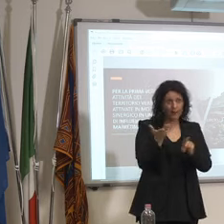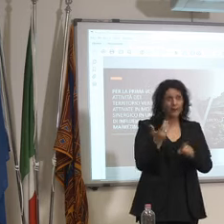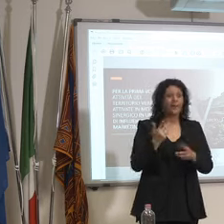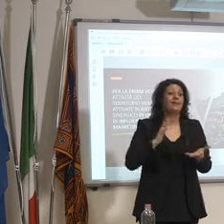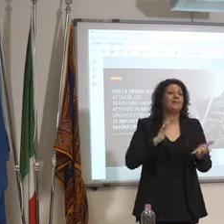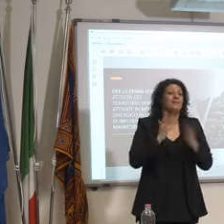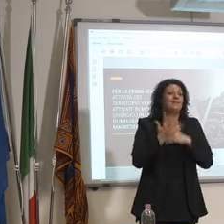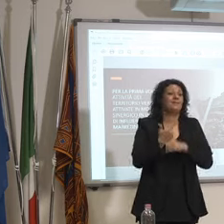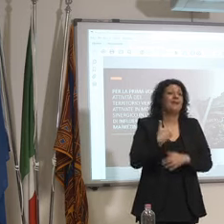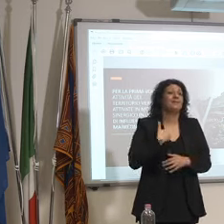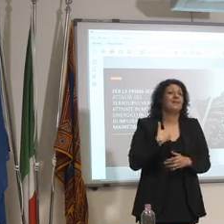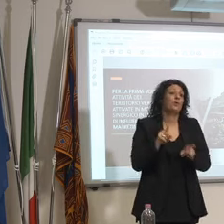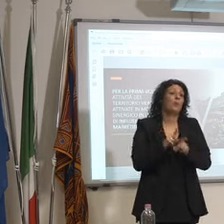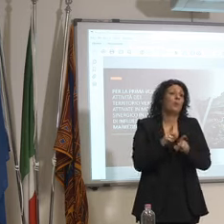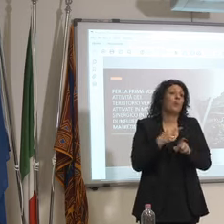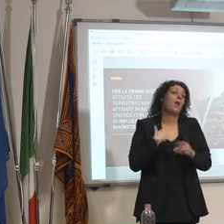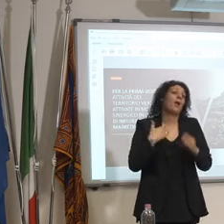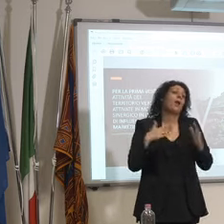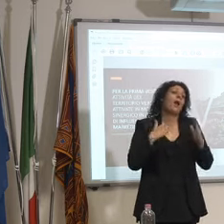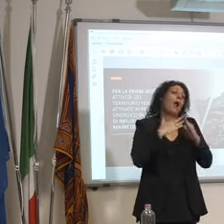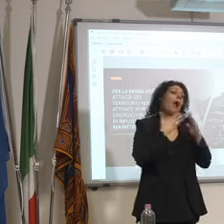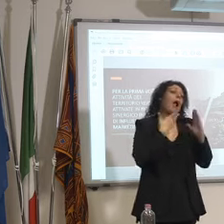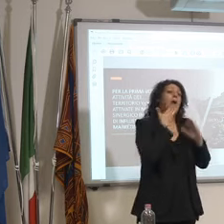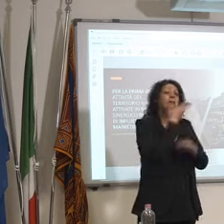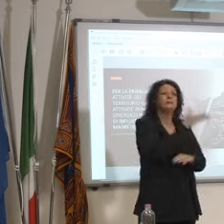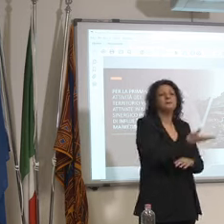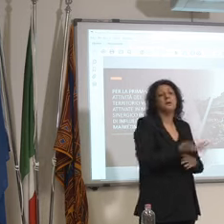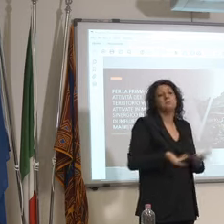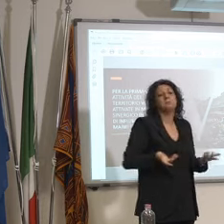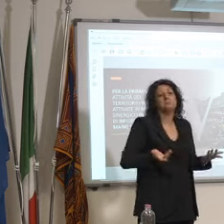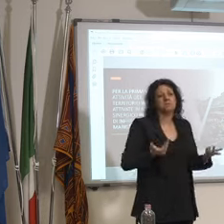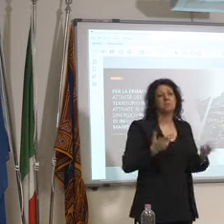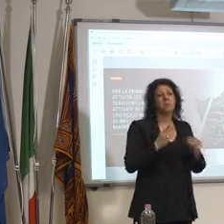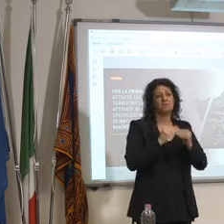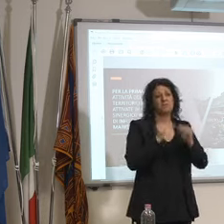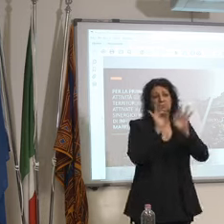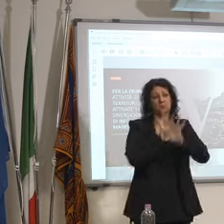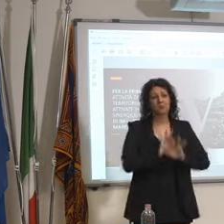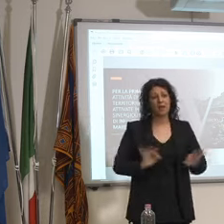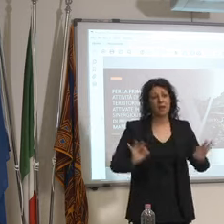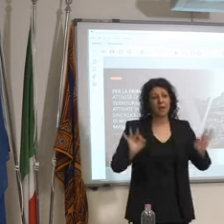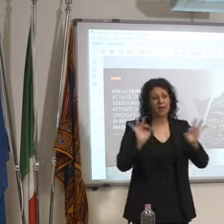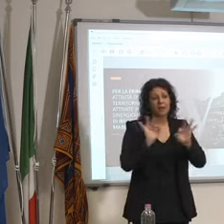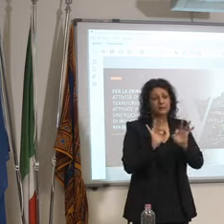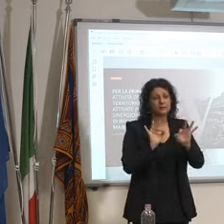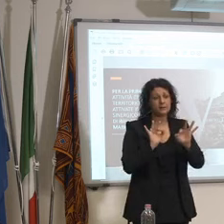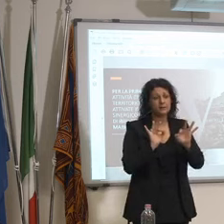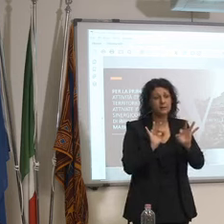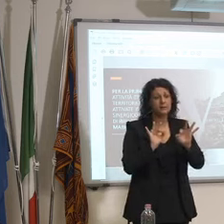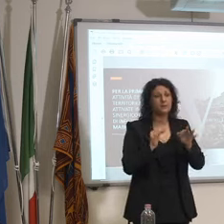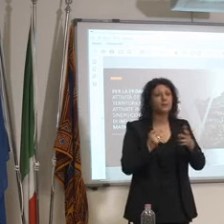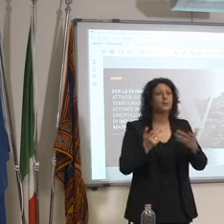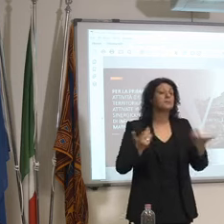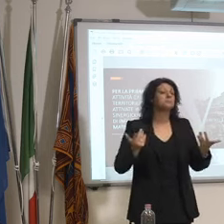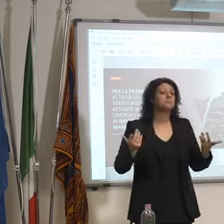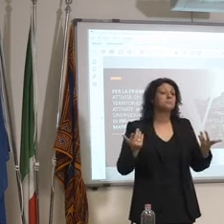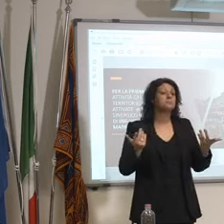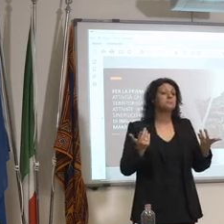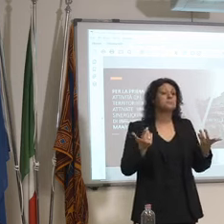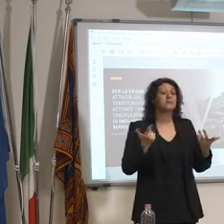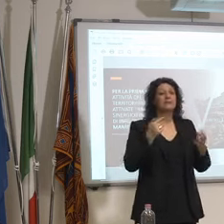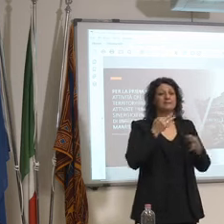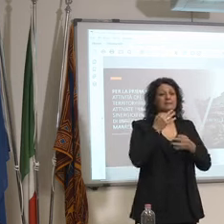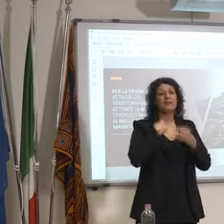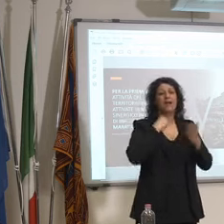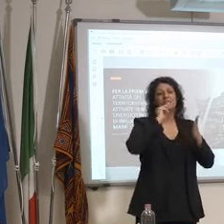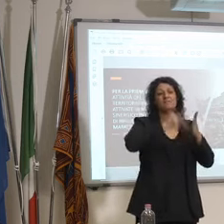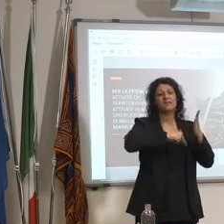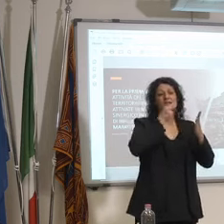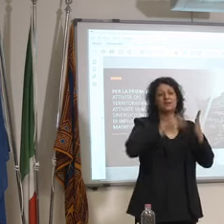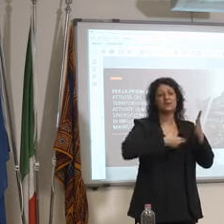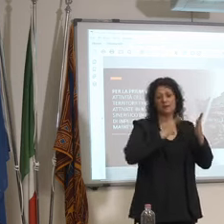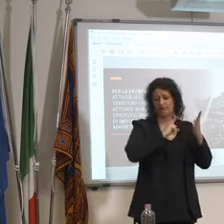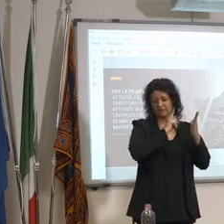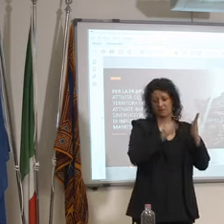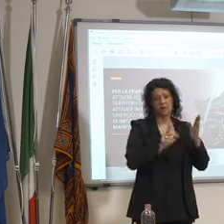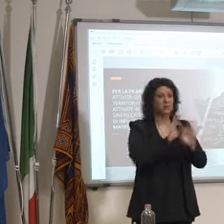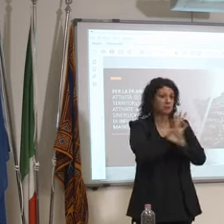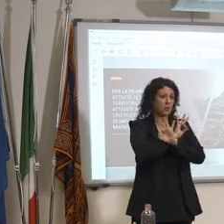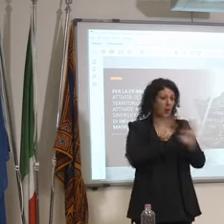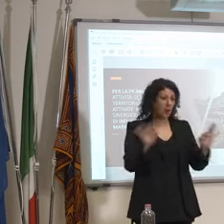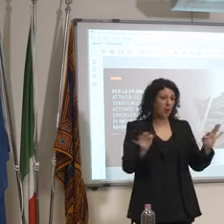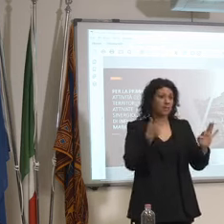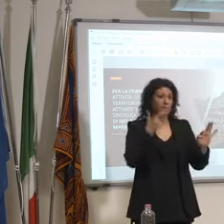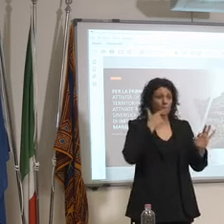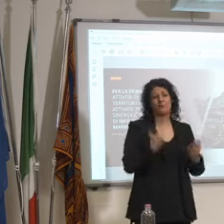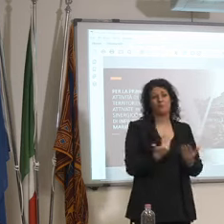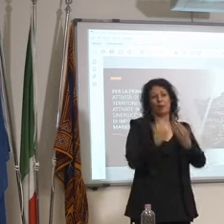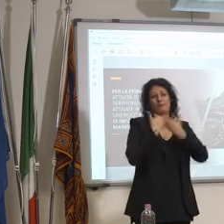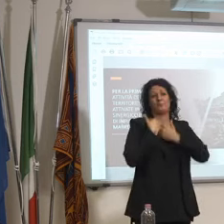me ne sarei stato a casa avrei messo qui un dirigente a raccontarvi ogni giorno la storia del coronavirus non avranno mai firmato niente arrivava